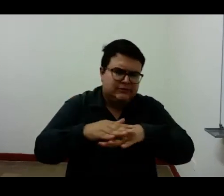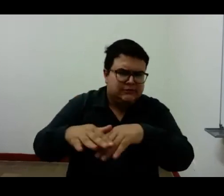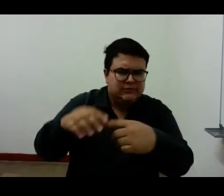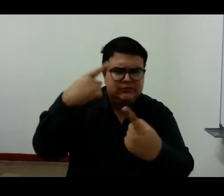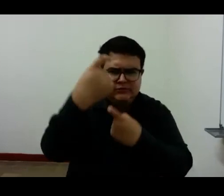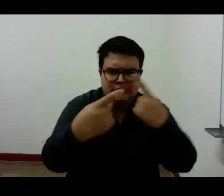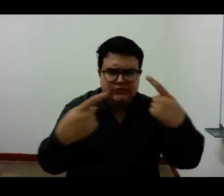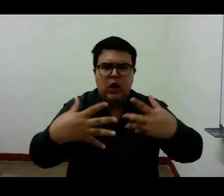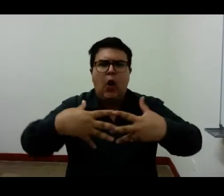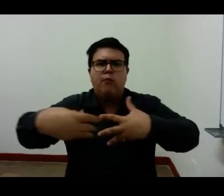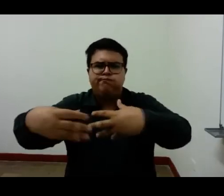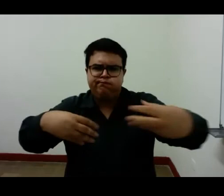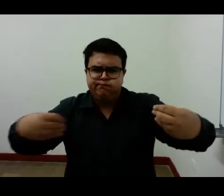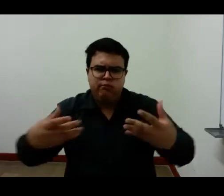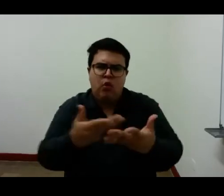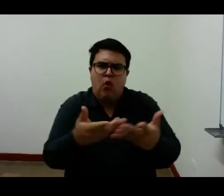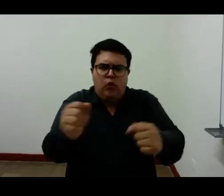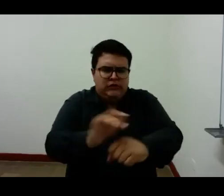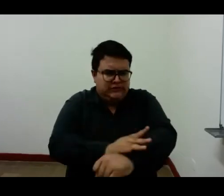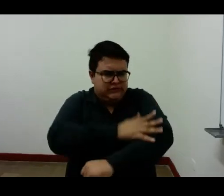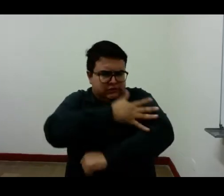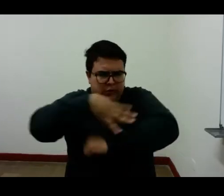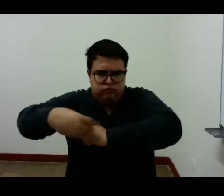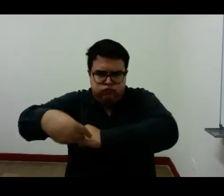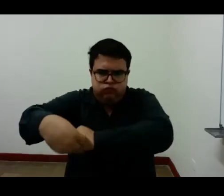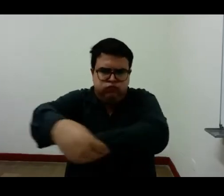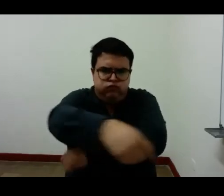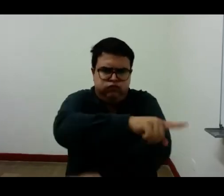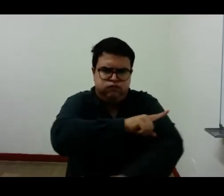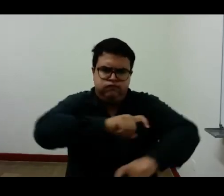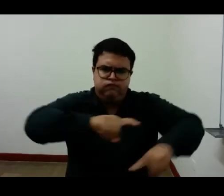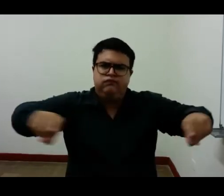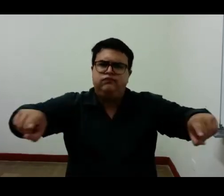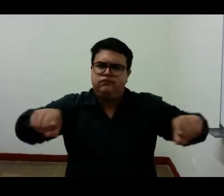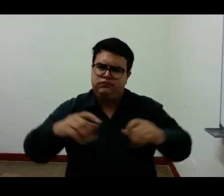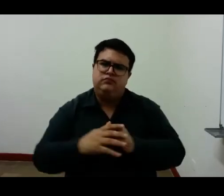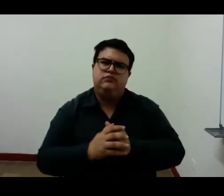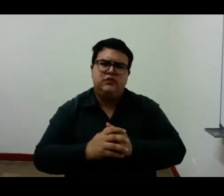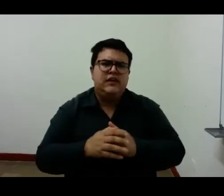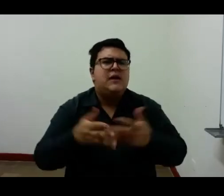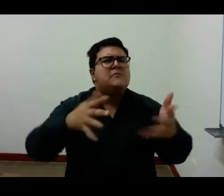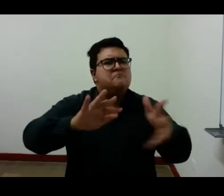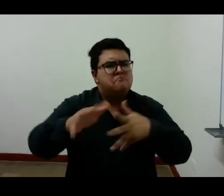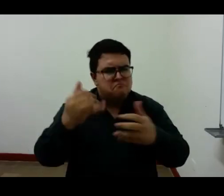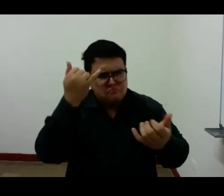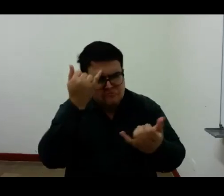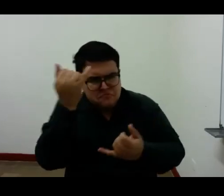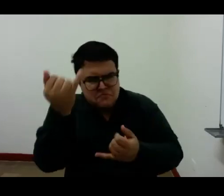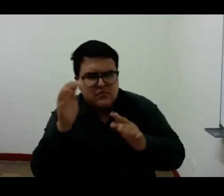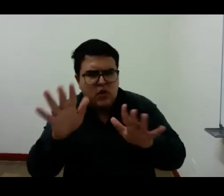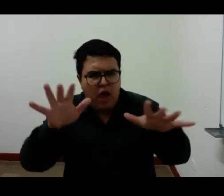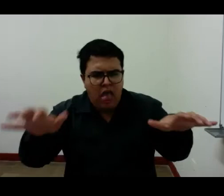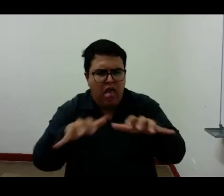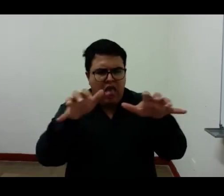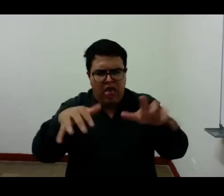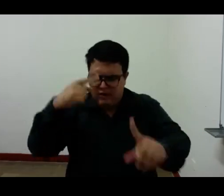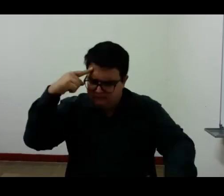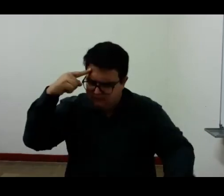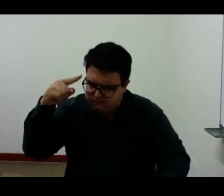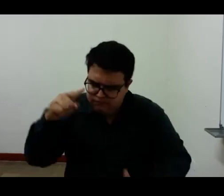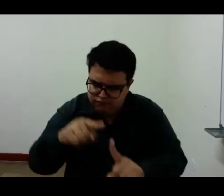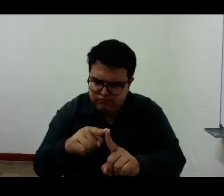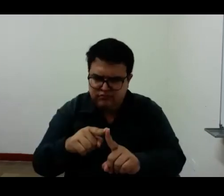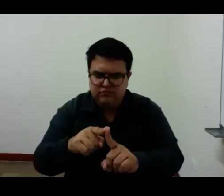multiplicidad de las sensaciones éste sería como la idea central de este